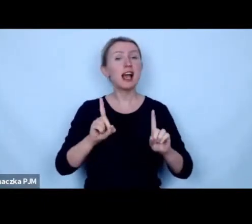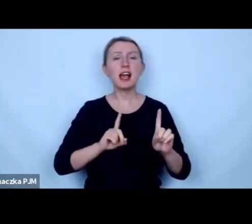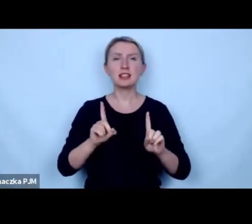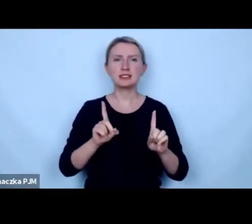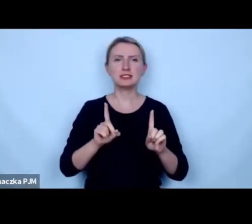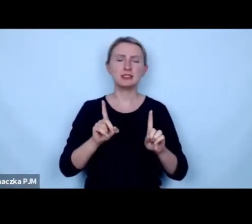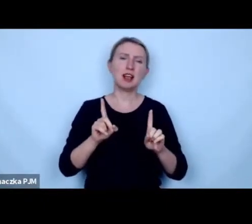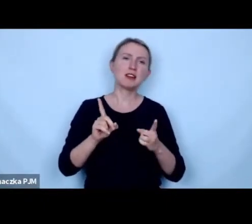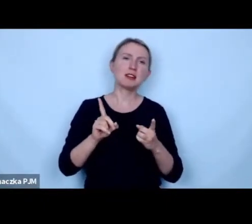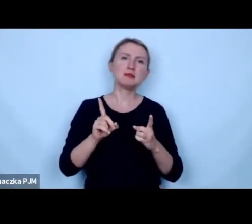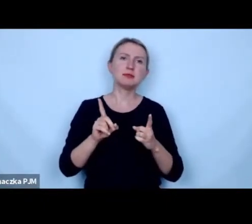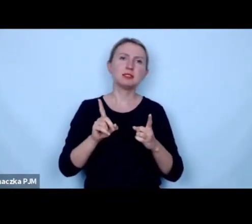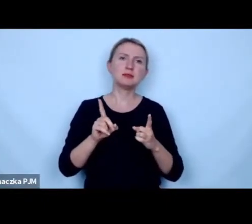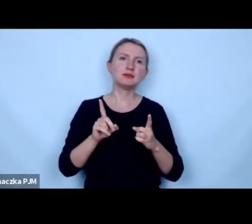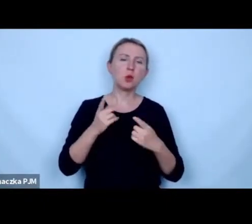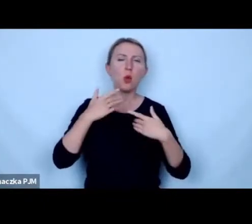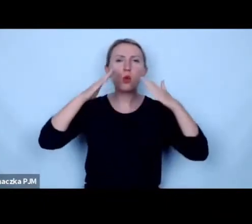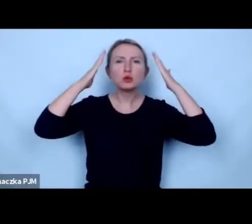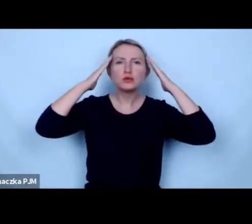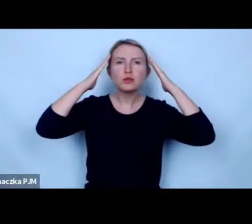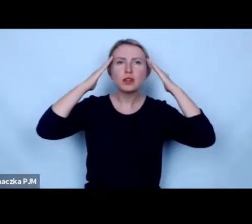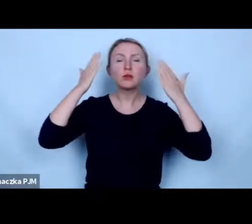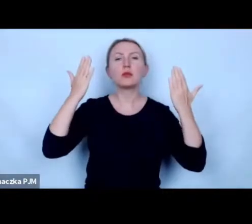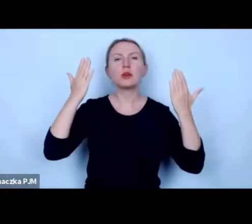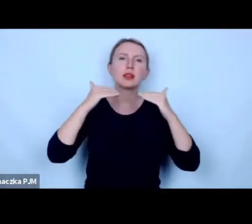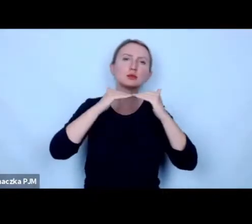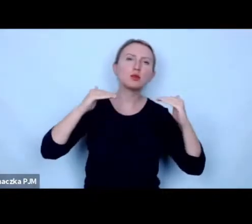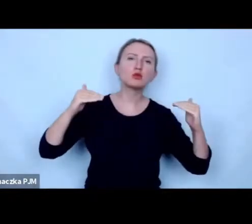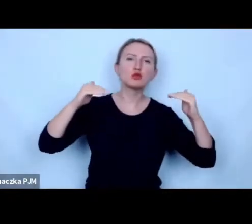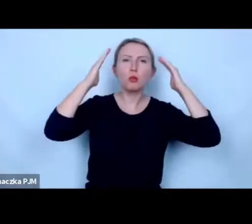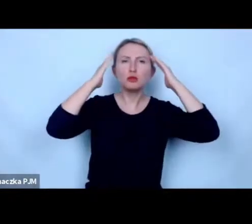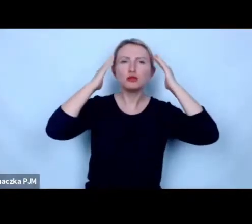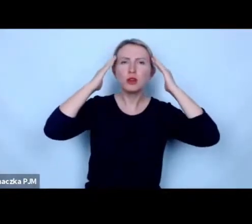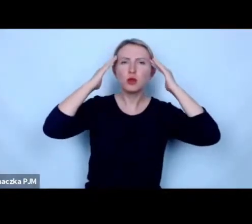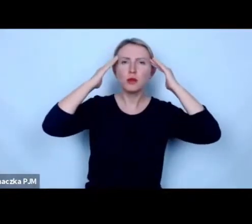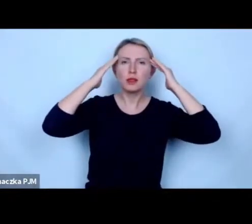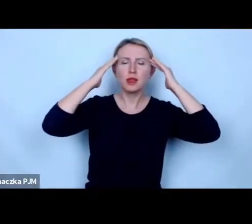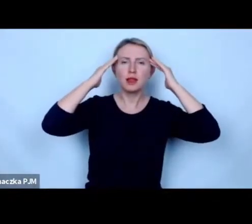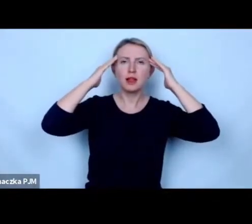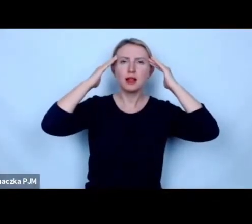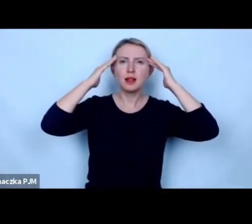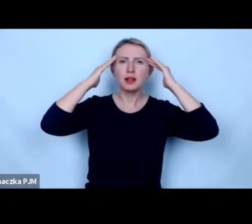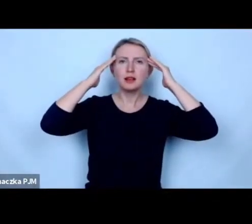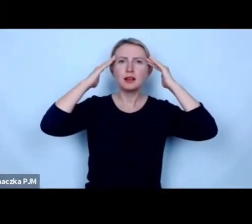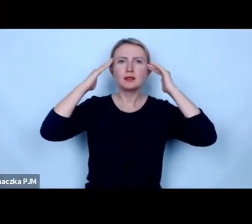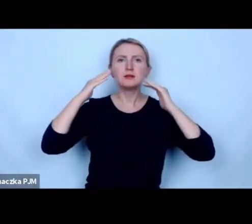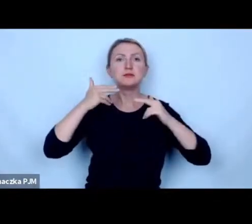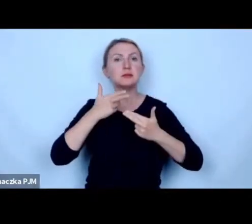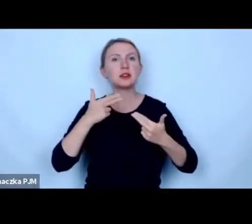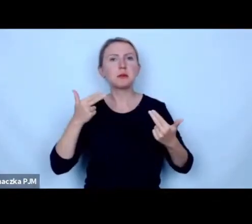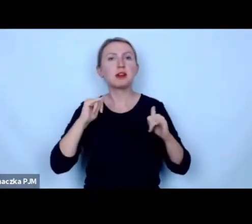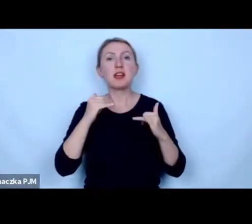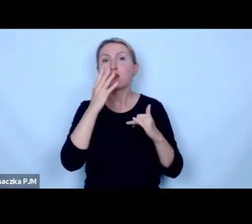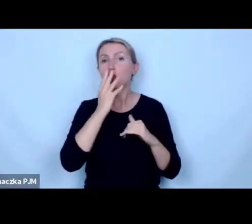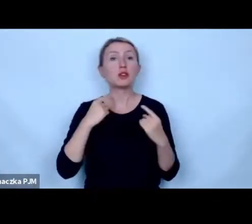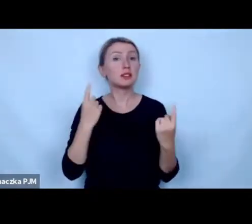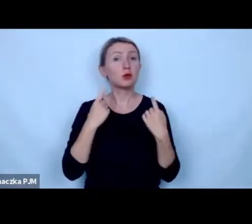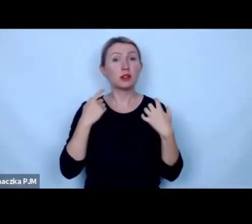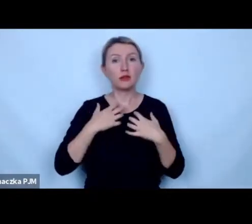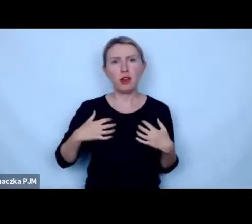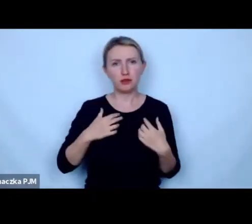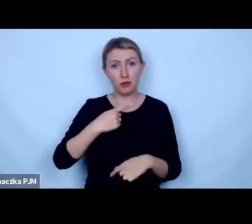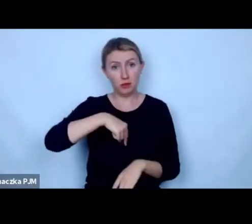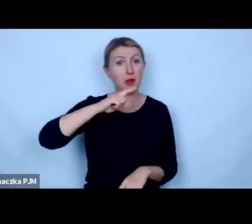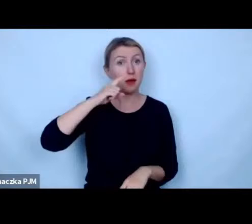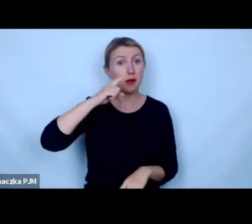właśnie jakieś tam uświadomienie znaczy na jakimś poziomie uświadomienie o tym jaka jest sytuacja zwierząt ponieważ pamiętajmy